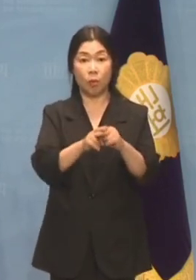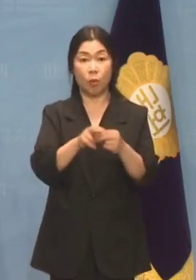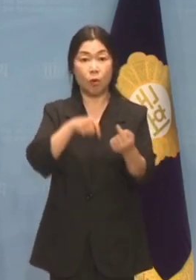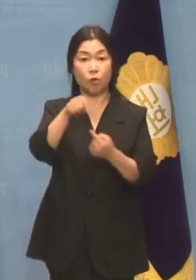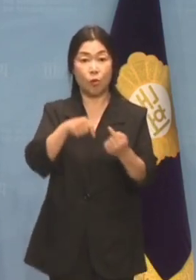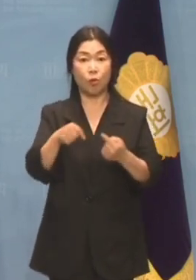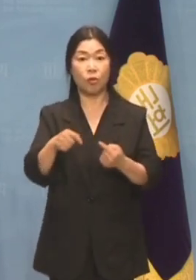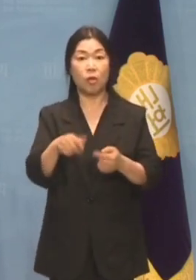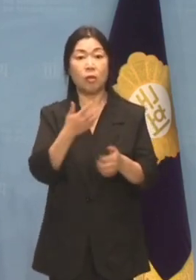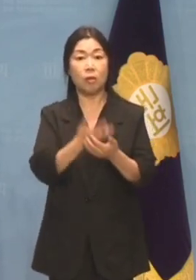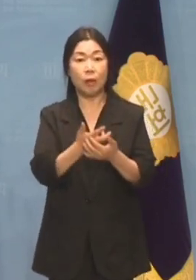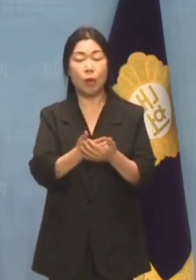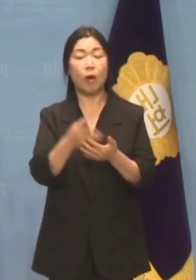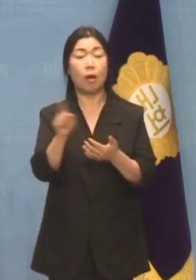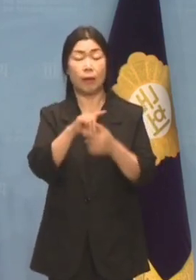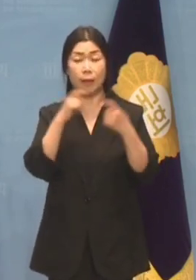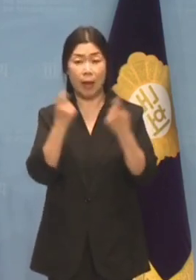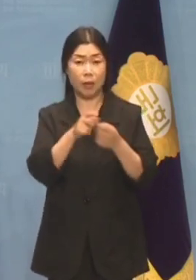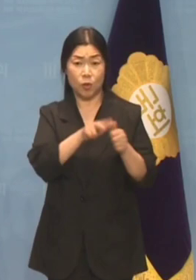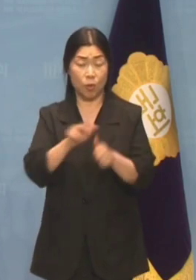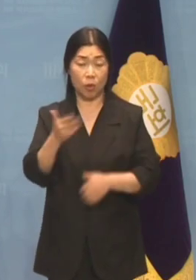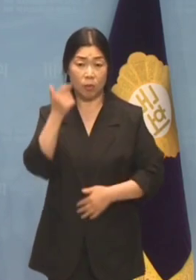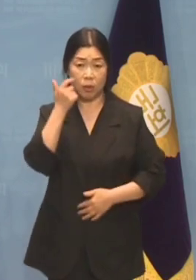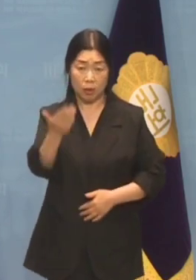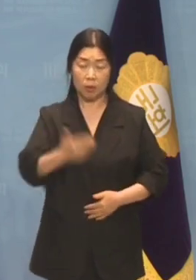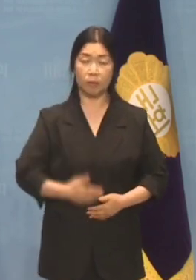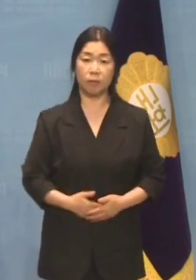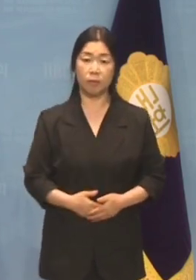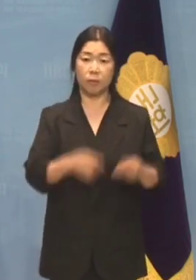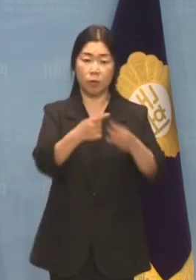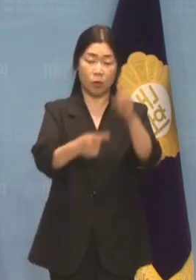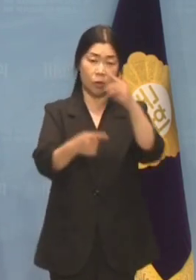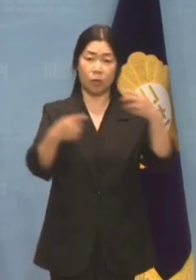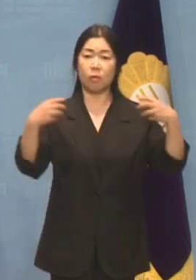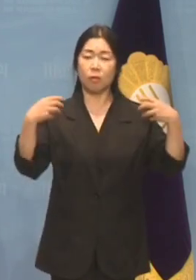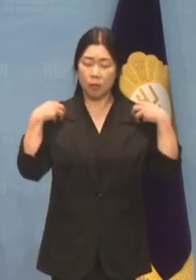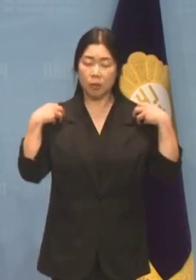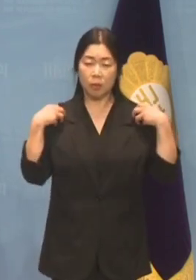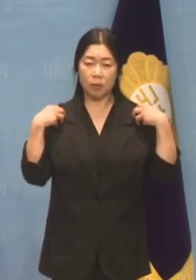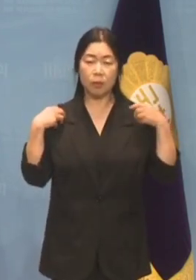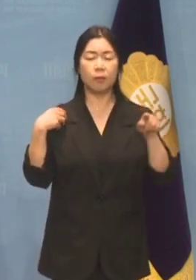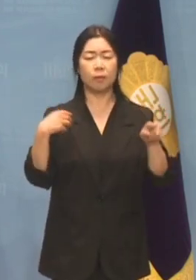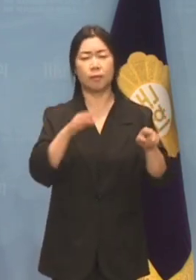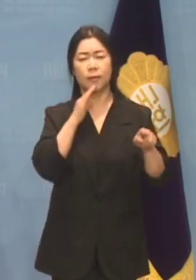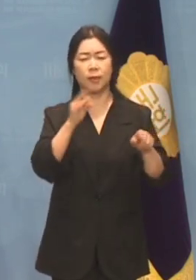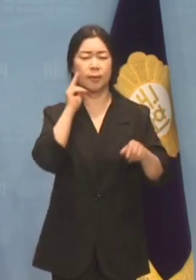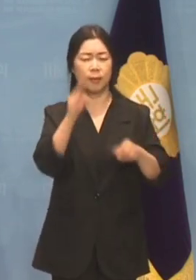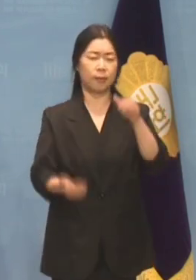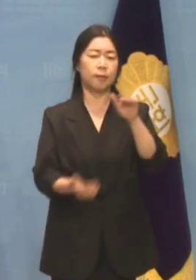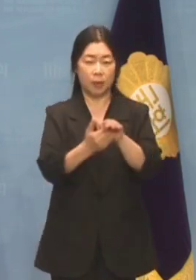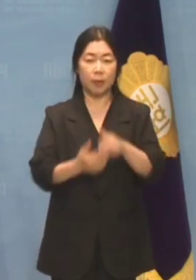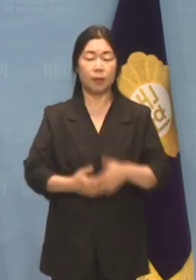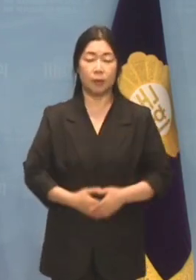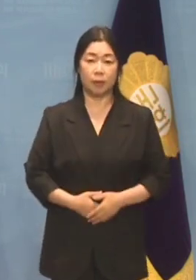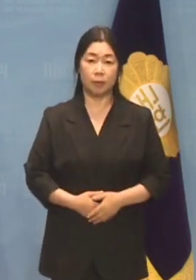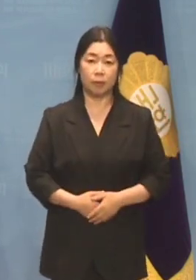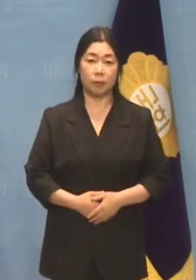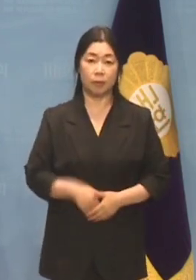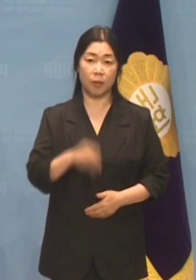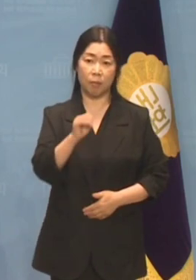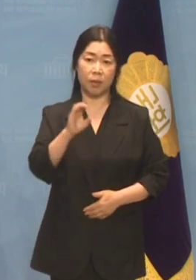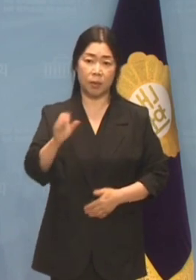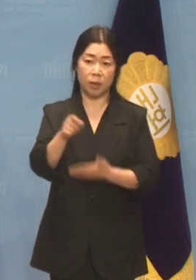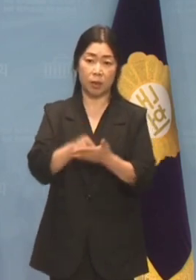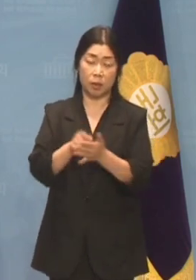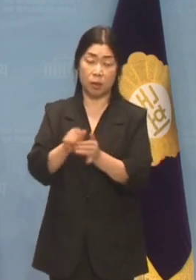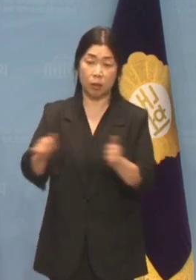어떻게 개인정보입니까? 윤석열 정부의 무도함이 끝을 모르고 폭주하고 있습니다. 경찰은 MBC